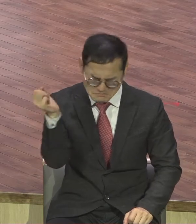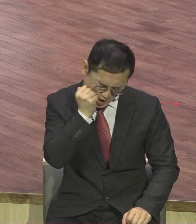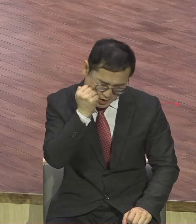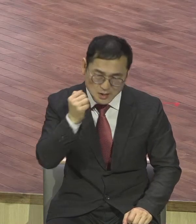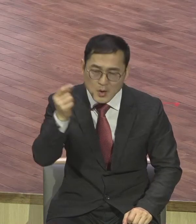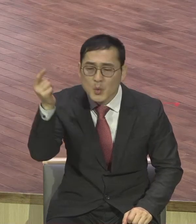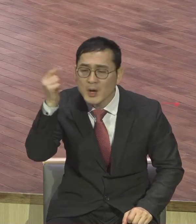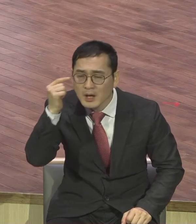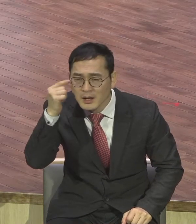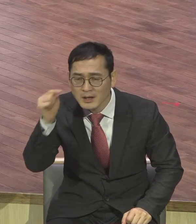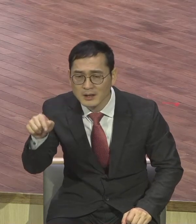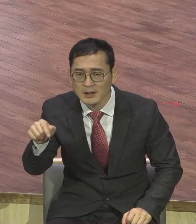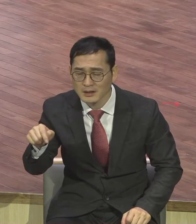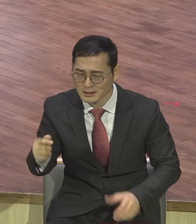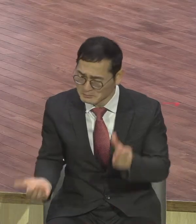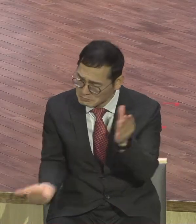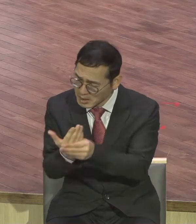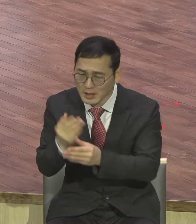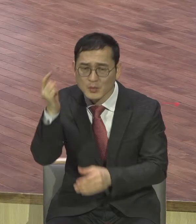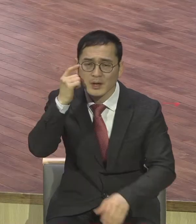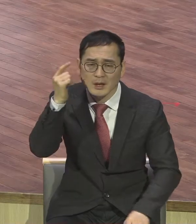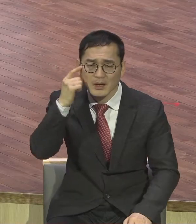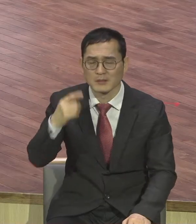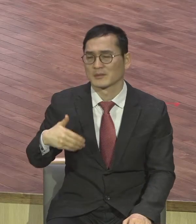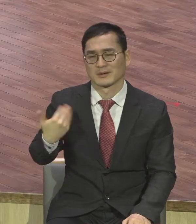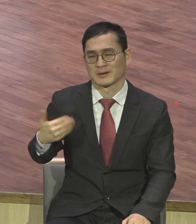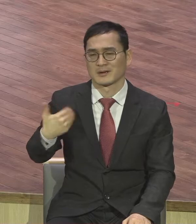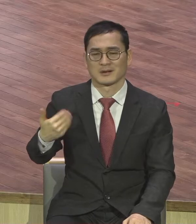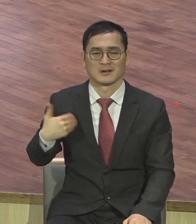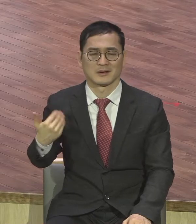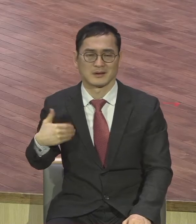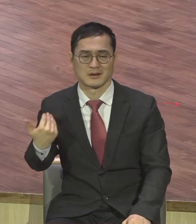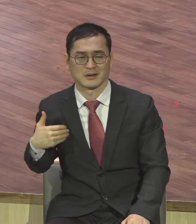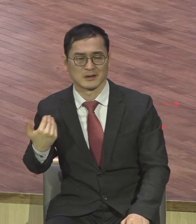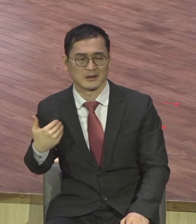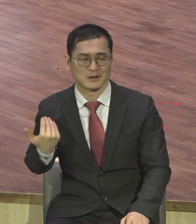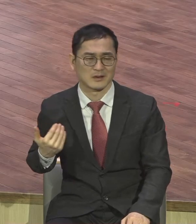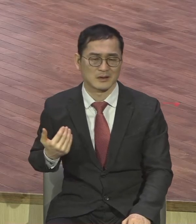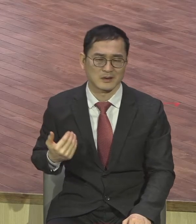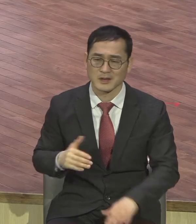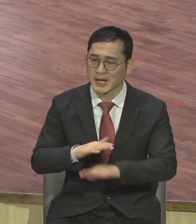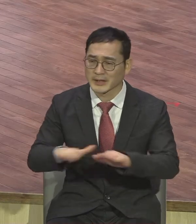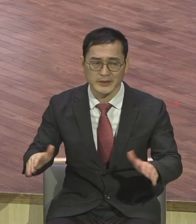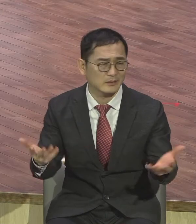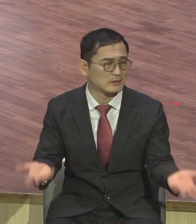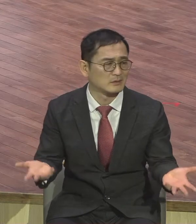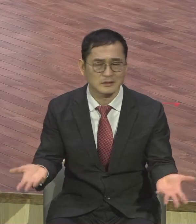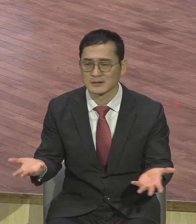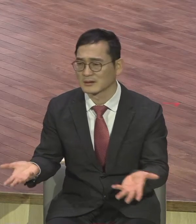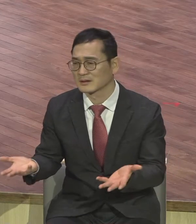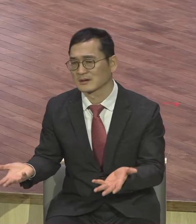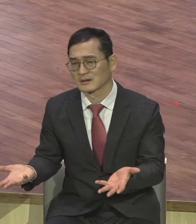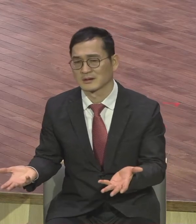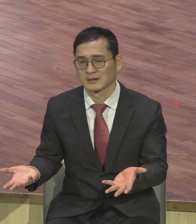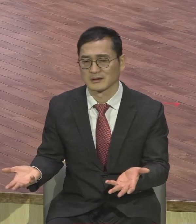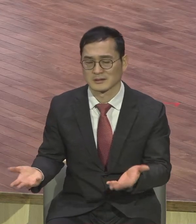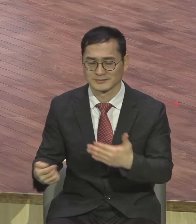몰라 그러면 고통당하면 그러니 뭐 이러지도 저러지도 못하는 불가항력적 상태에 그렇게